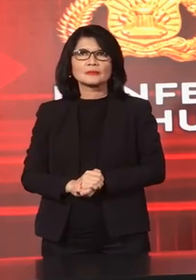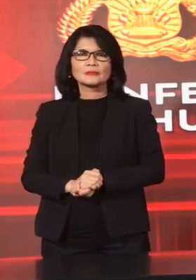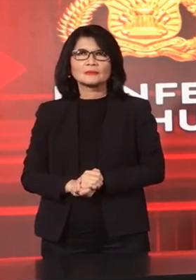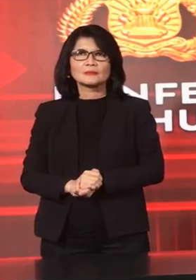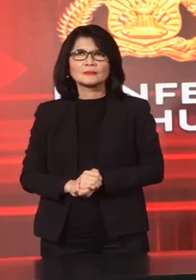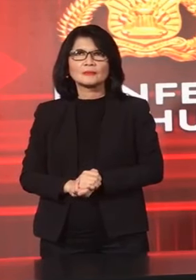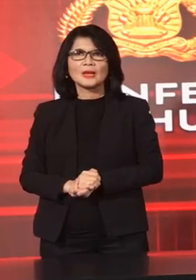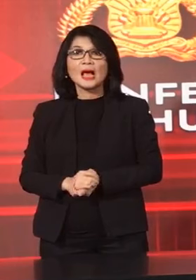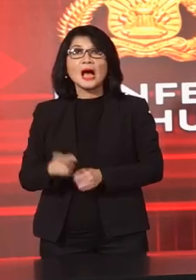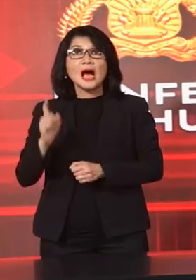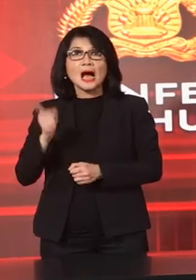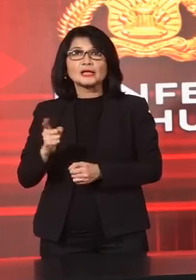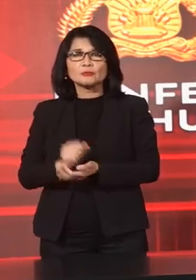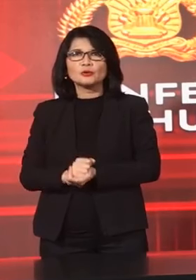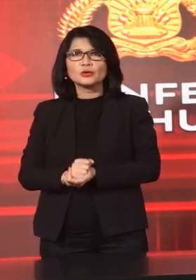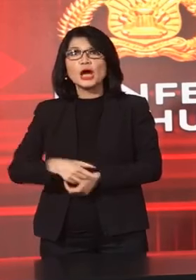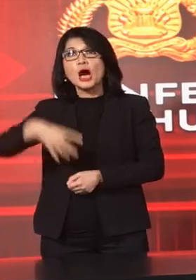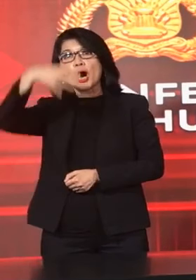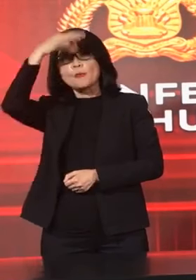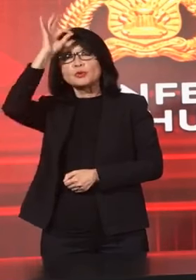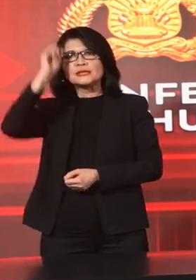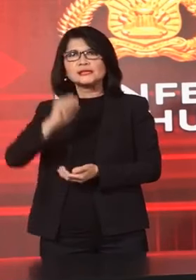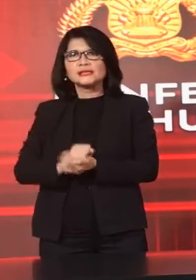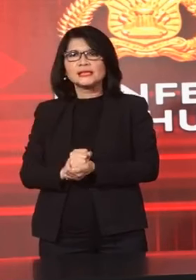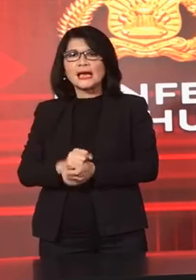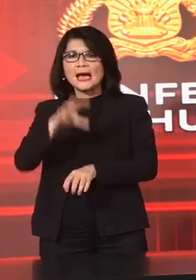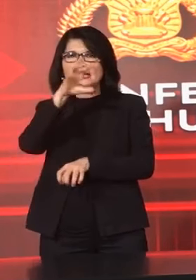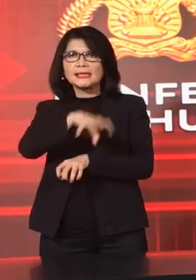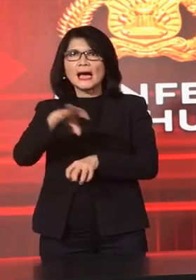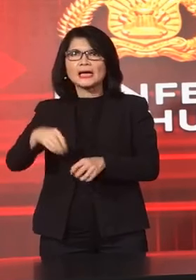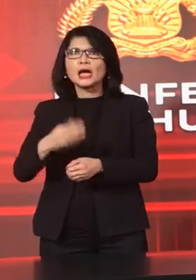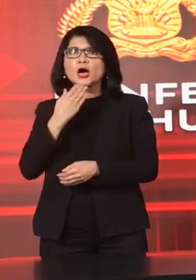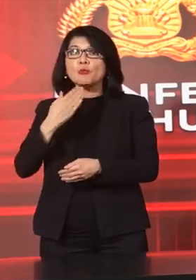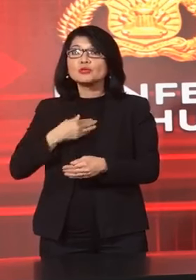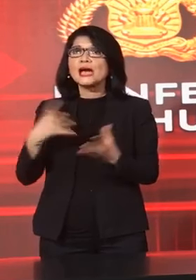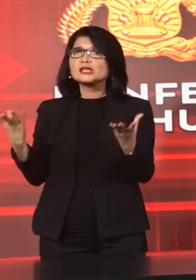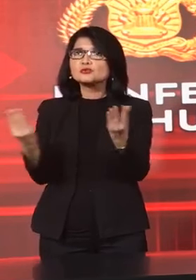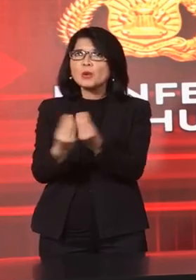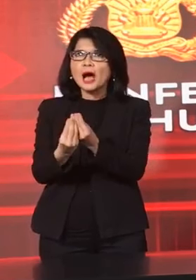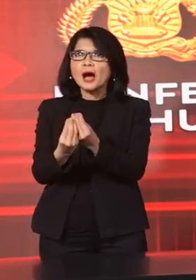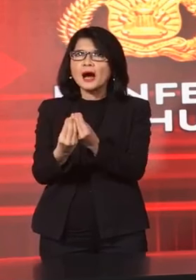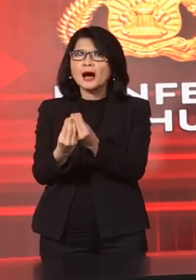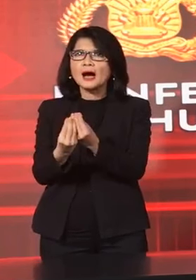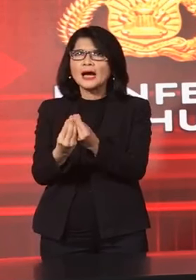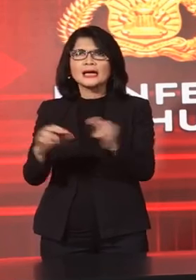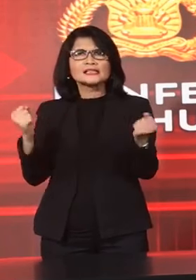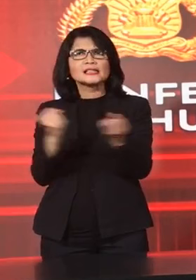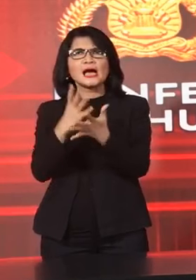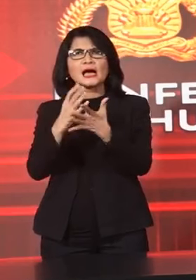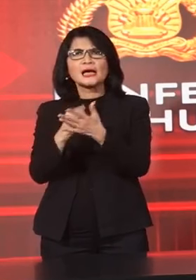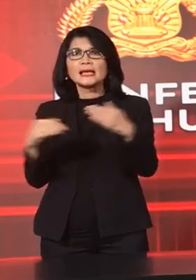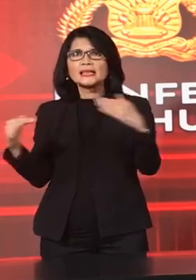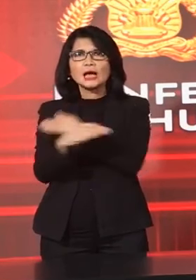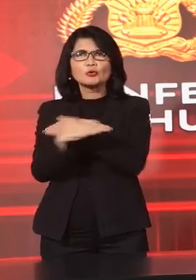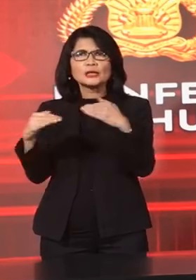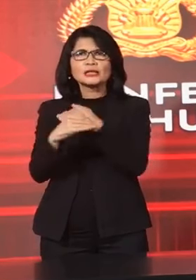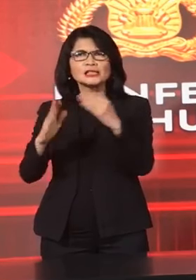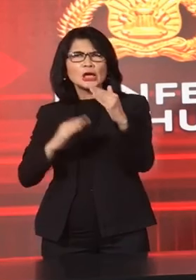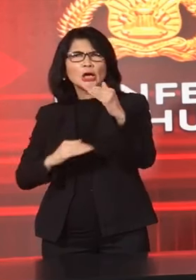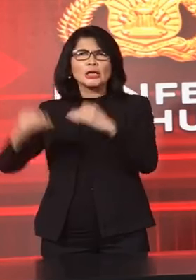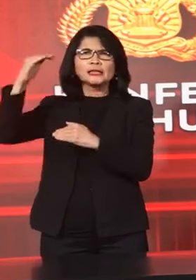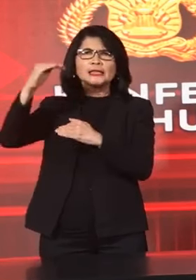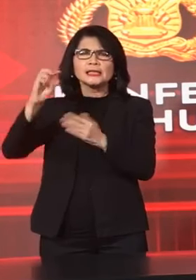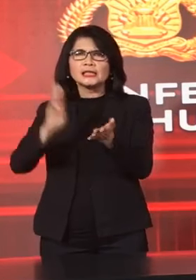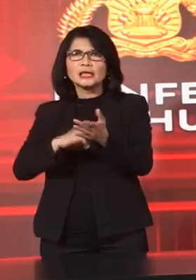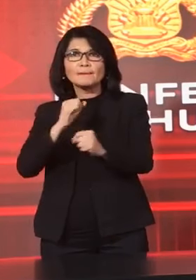Ada pun Polda Yang Memiliki Angka Lakalantas Yang Tinggi